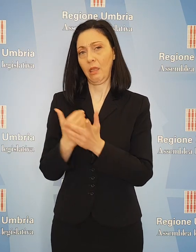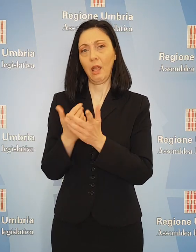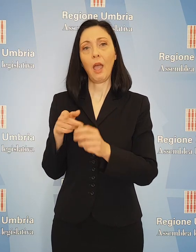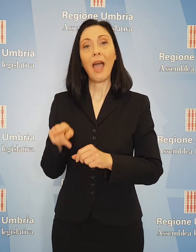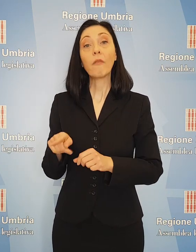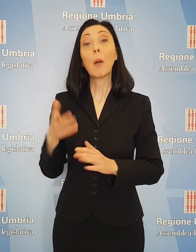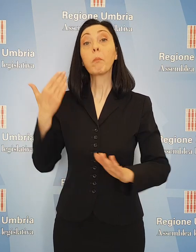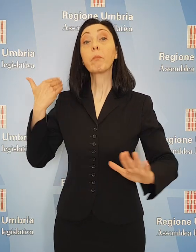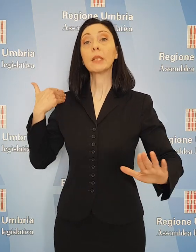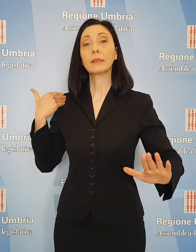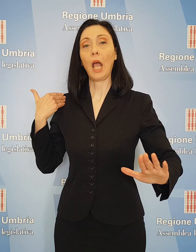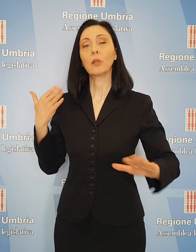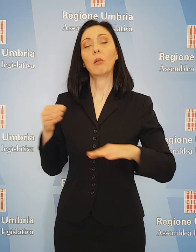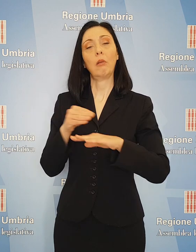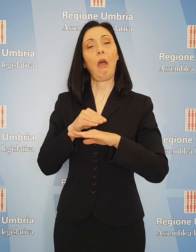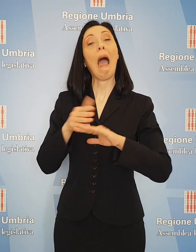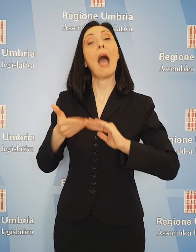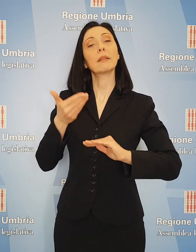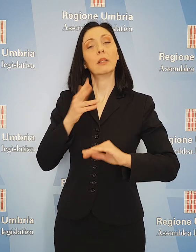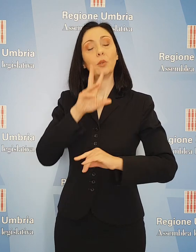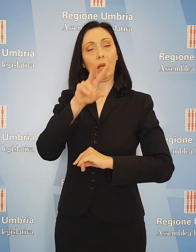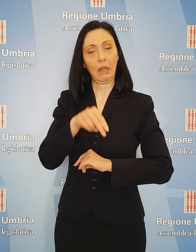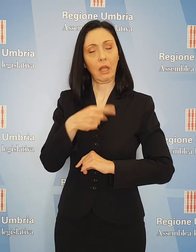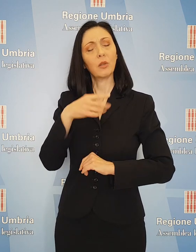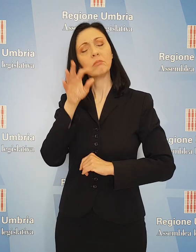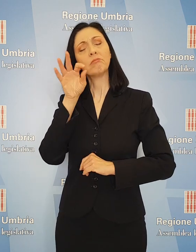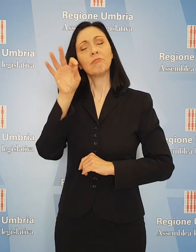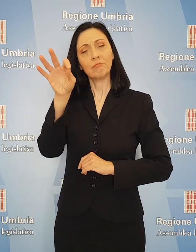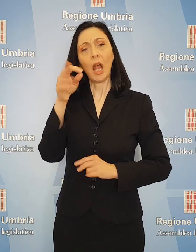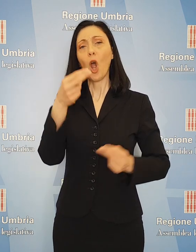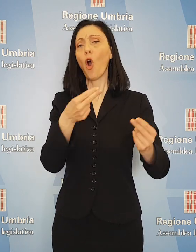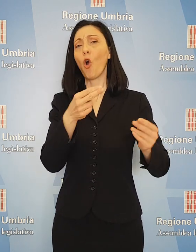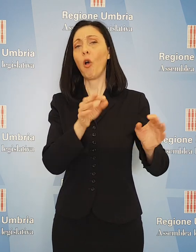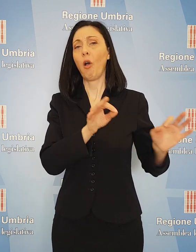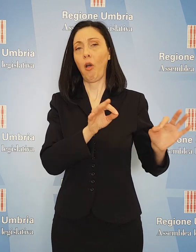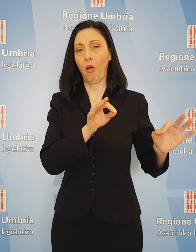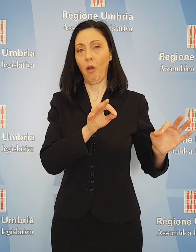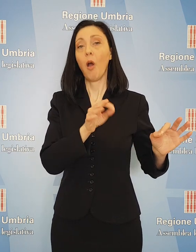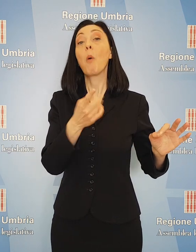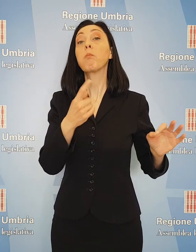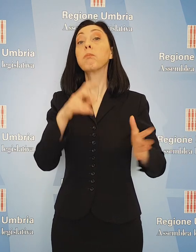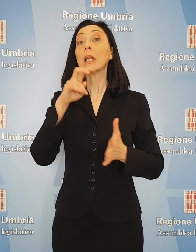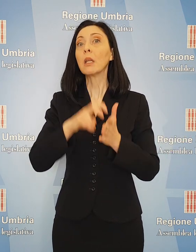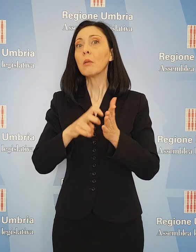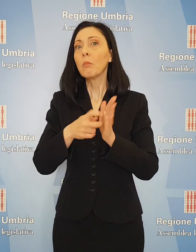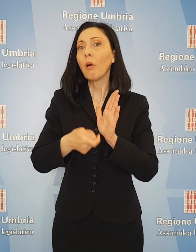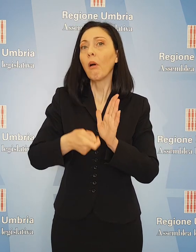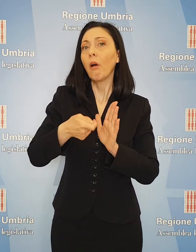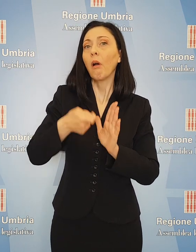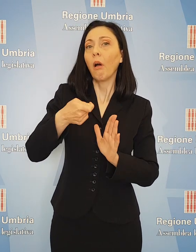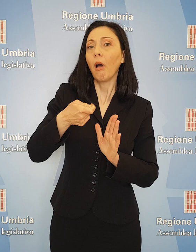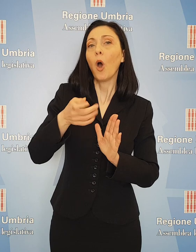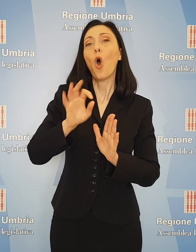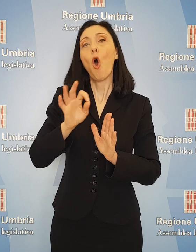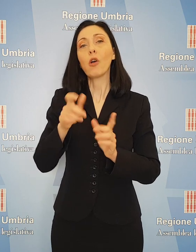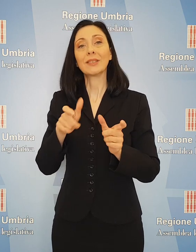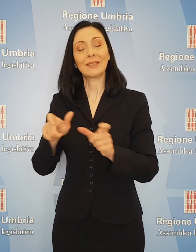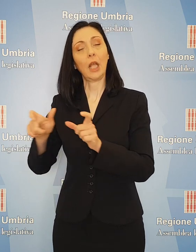'assessore, abbiamo puntato a mantenere conti in ordine senza aumentare le imposte e sostenendo i settori più colpiti dalla